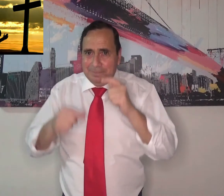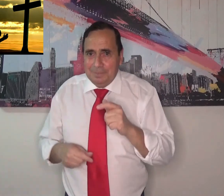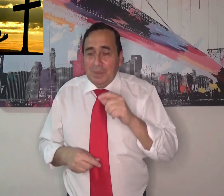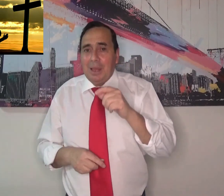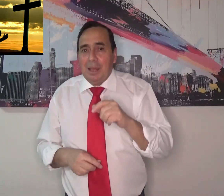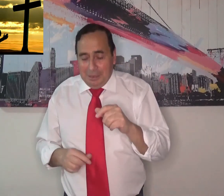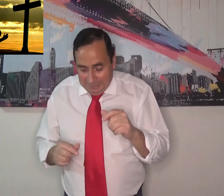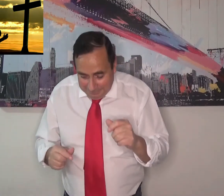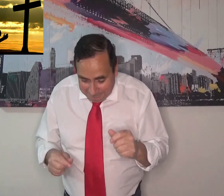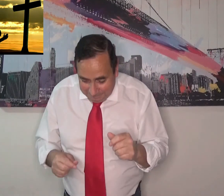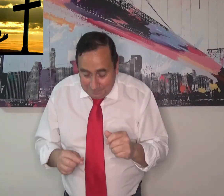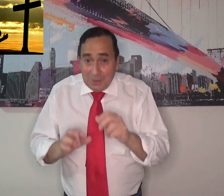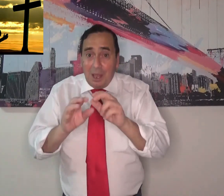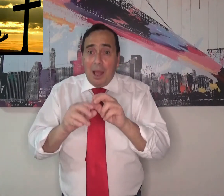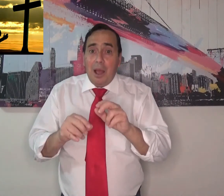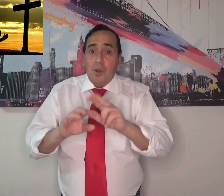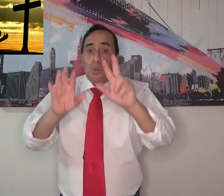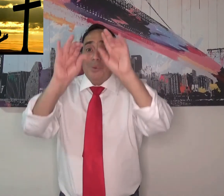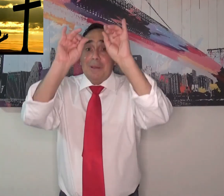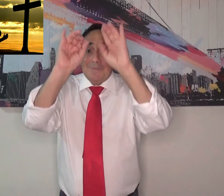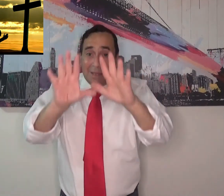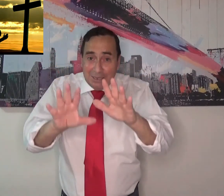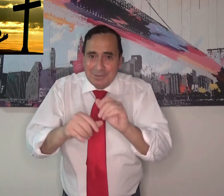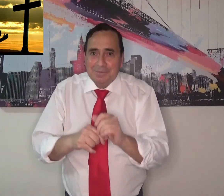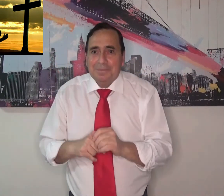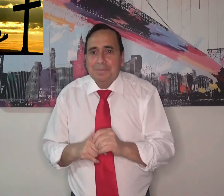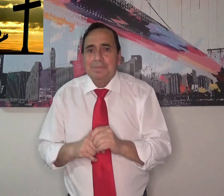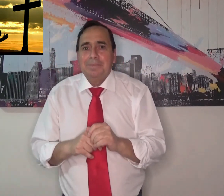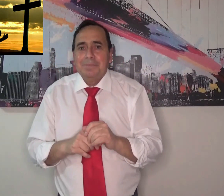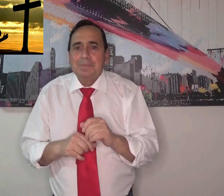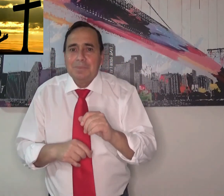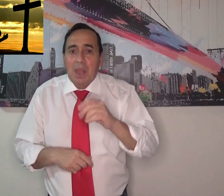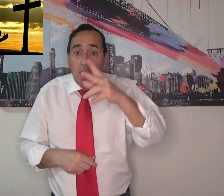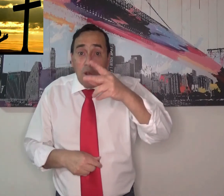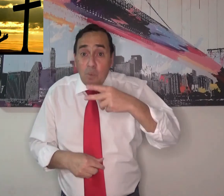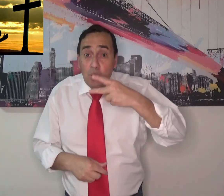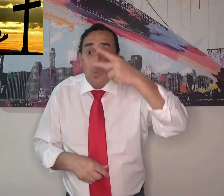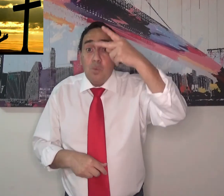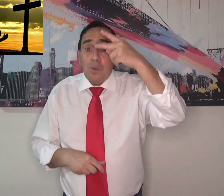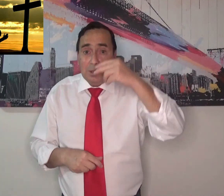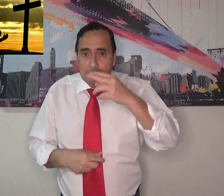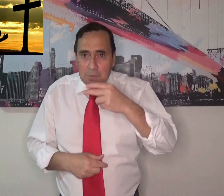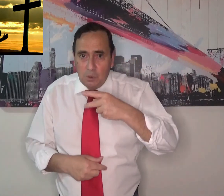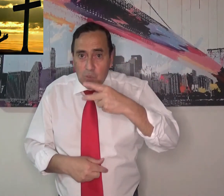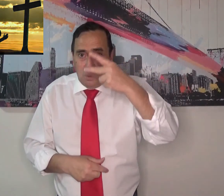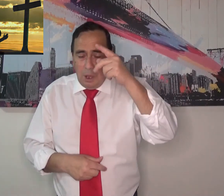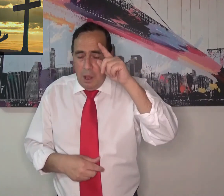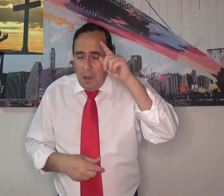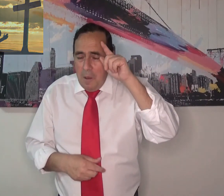Debemos hacer un compromiso con Dios, prometerle a él. Dios te bendiga. En este